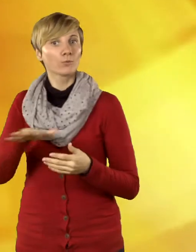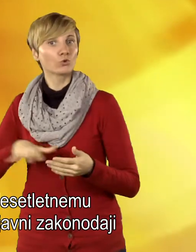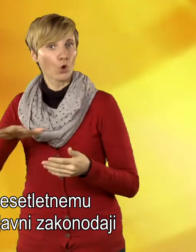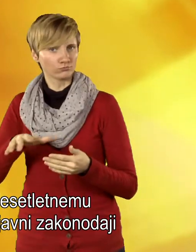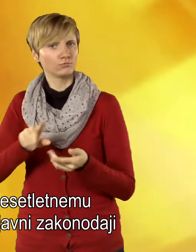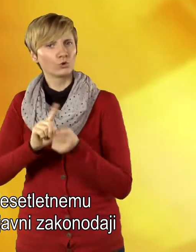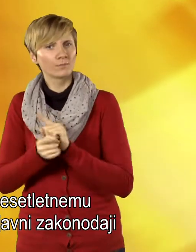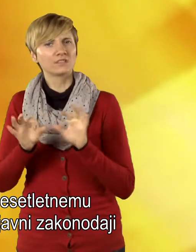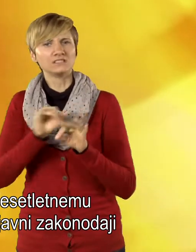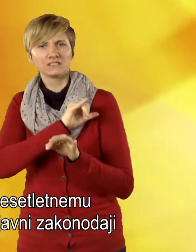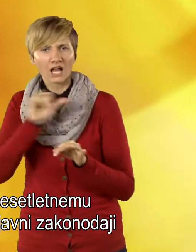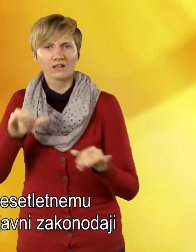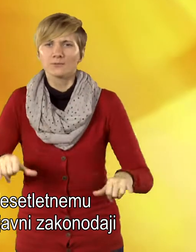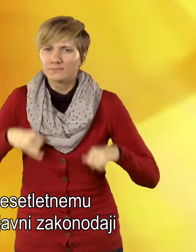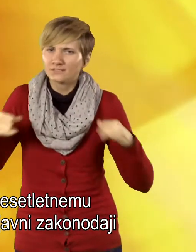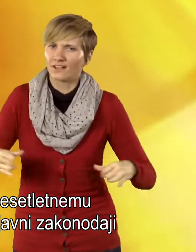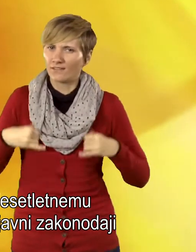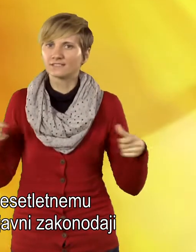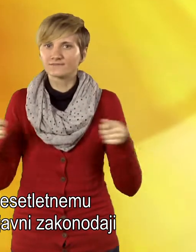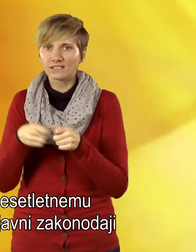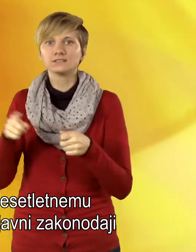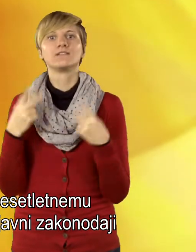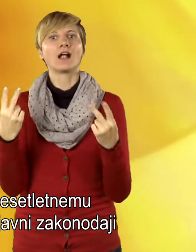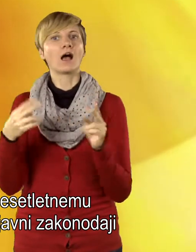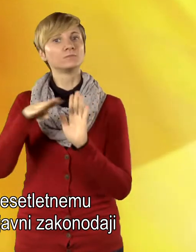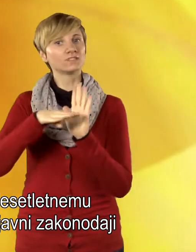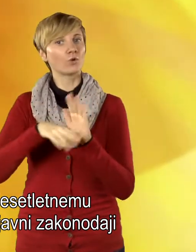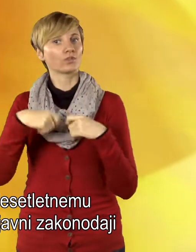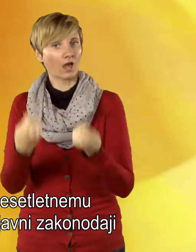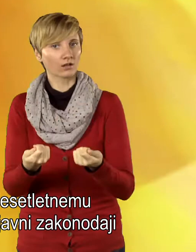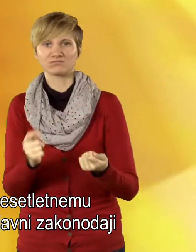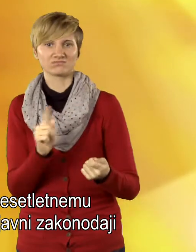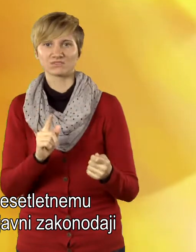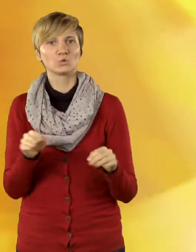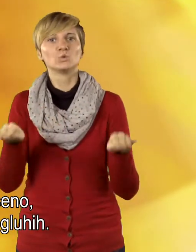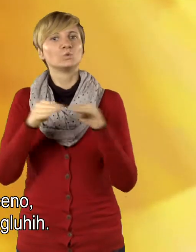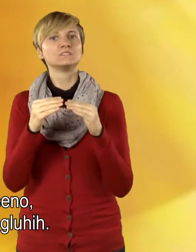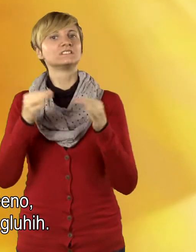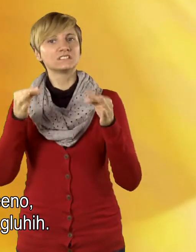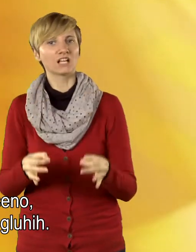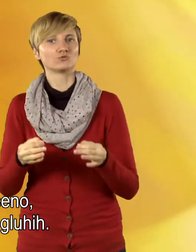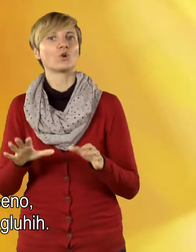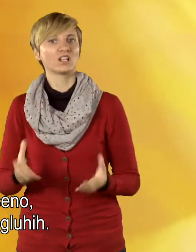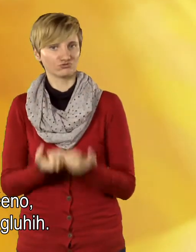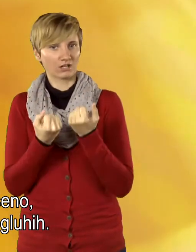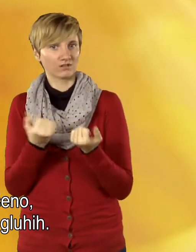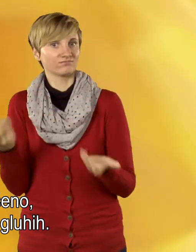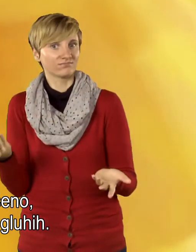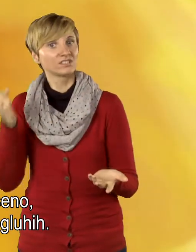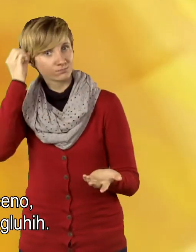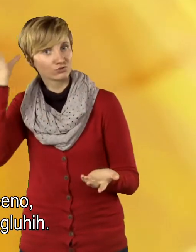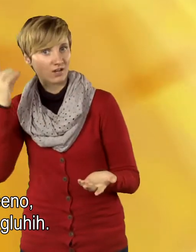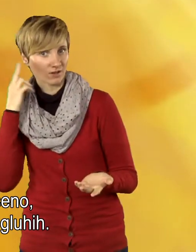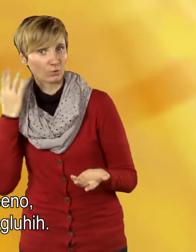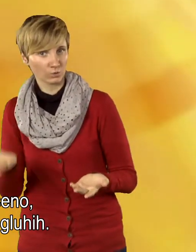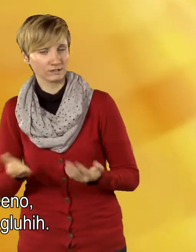Področje, ki kljub več desetletnemu prizadevanju zveze in veljavni zakonodaji ni ustrezno rešeno, je izobraževanje gluhih.